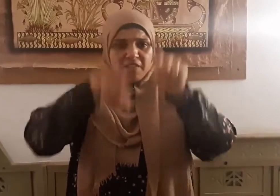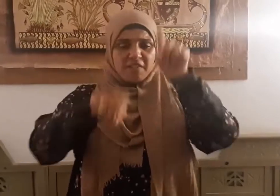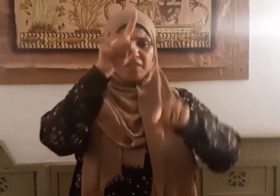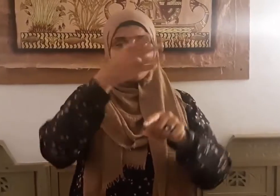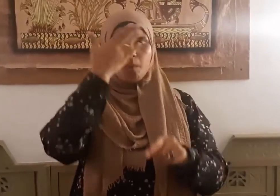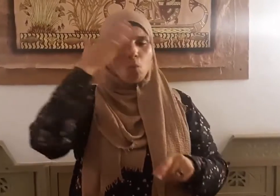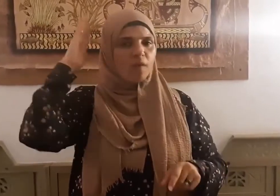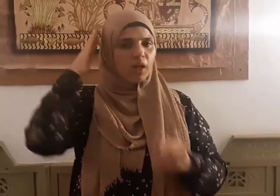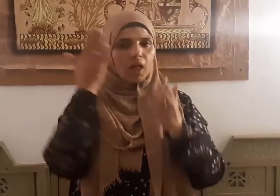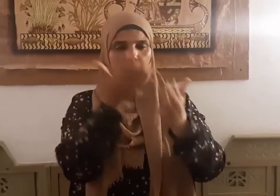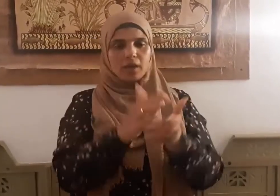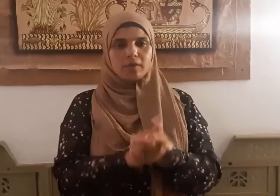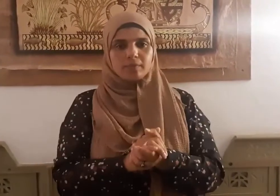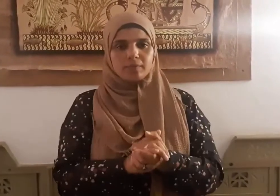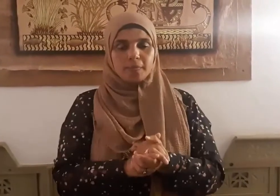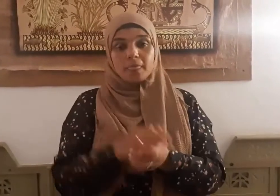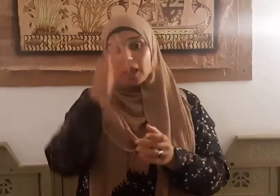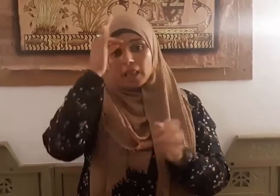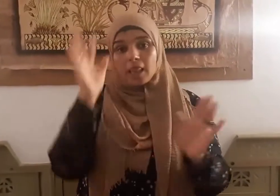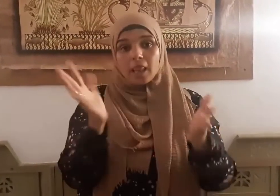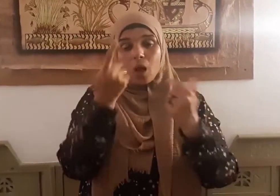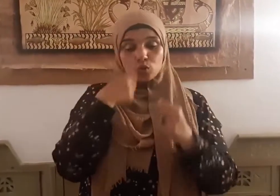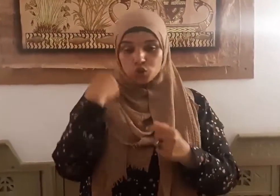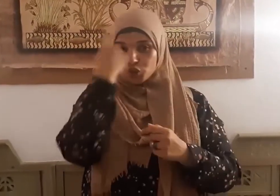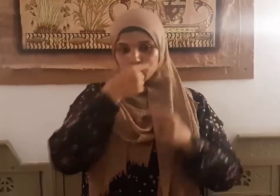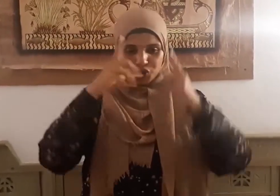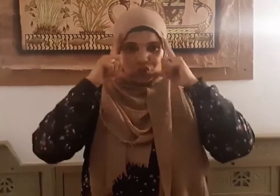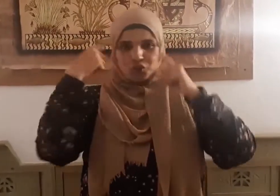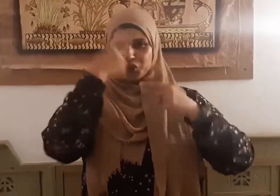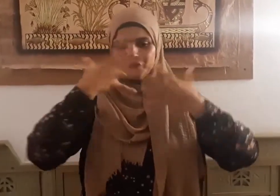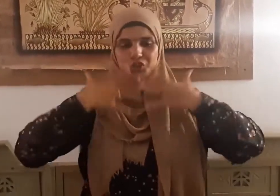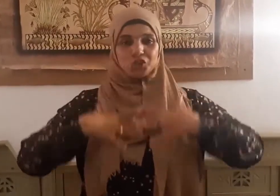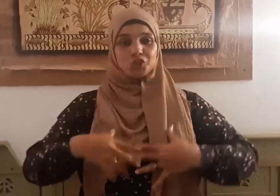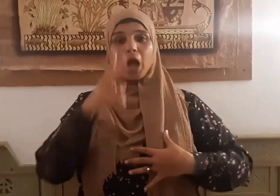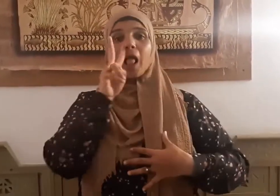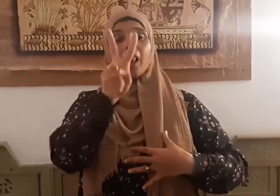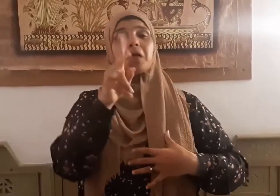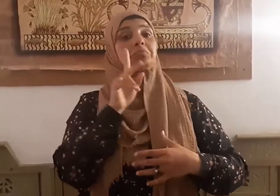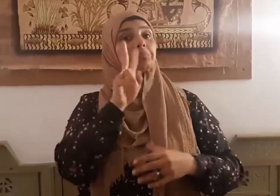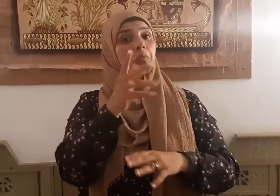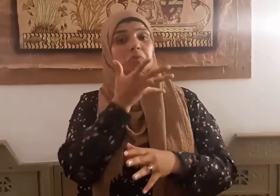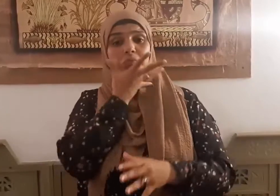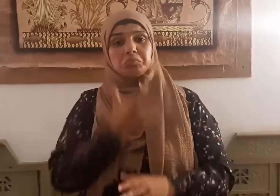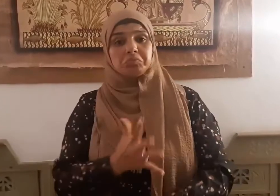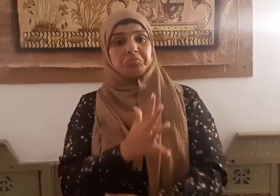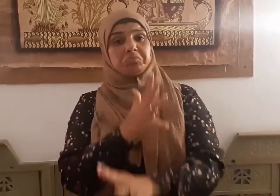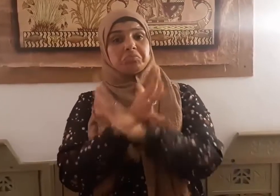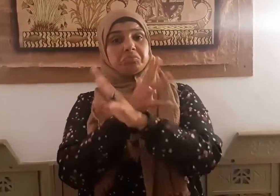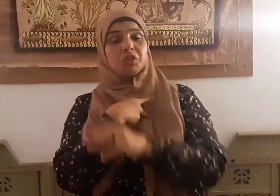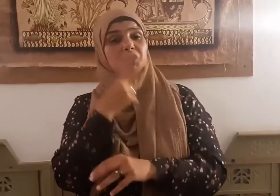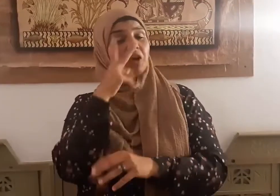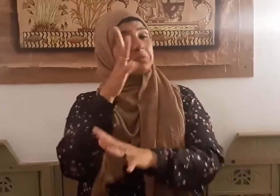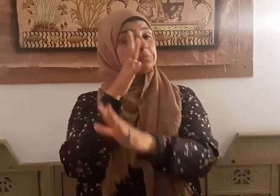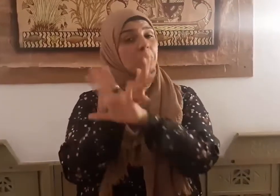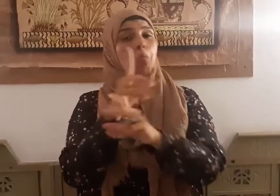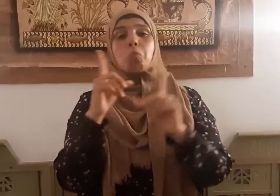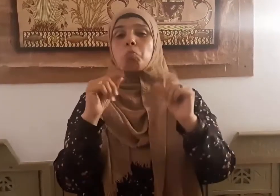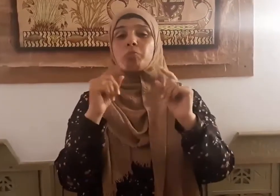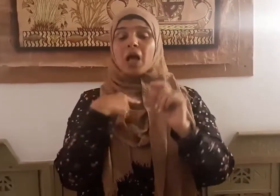فإذا كان المظهر مظهر المتدينين مع ما يصاحبه من